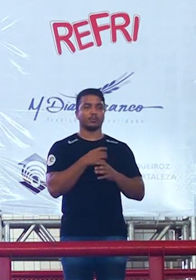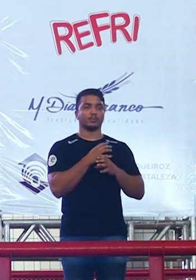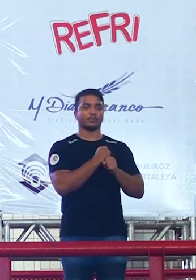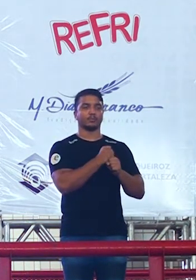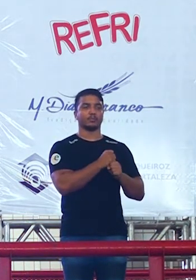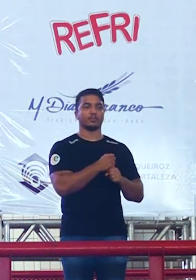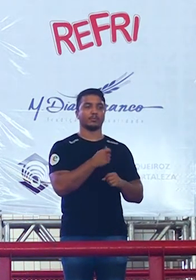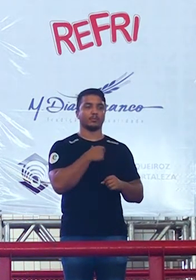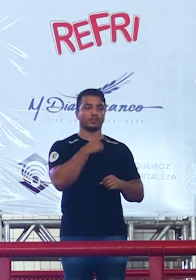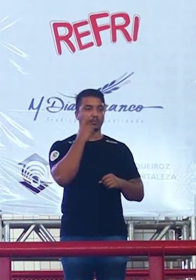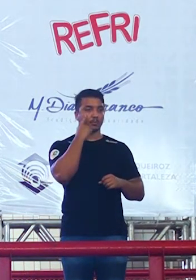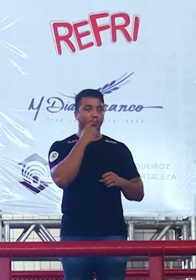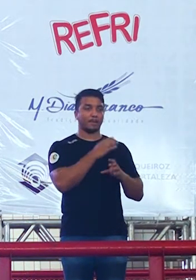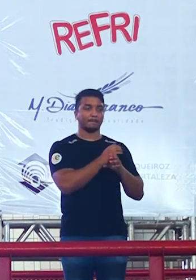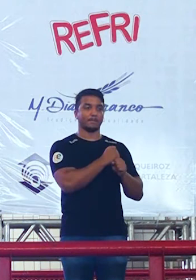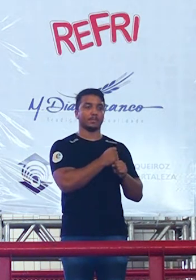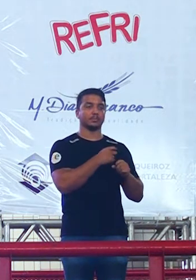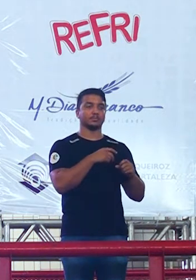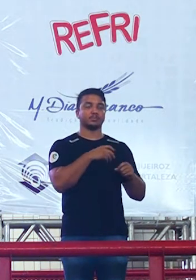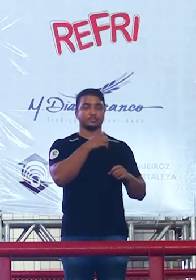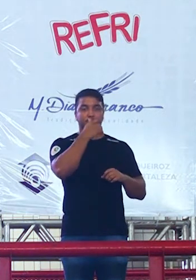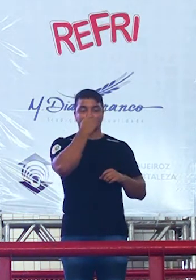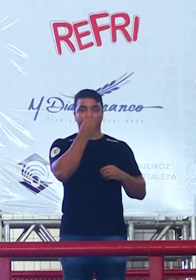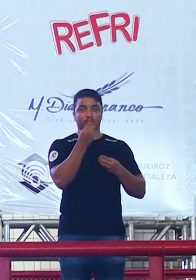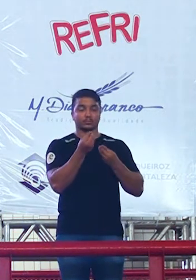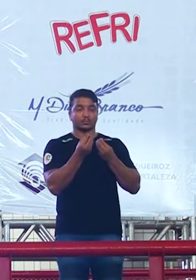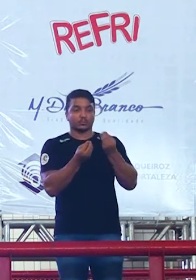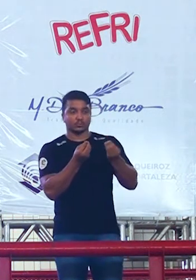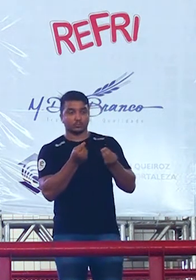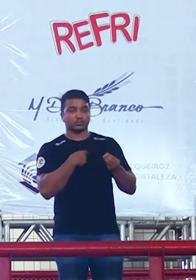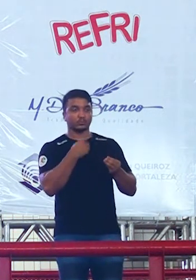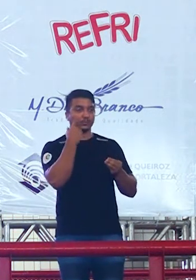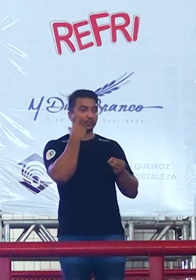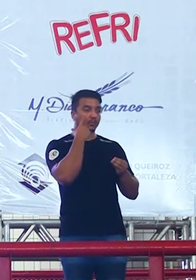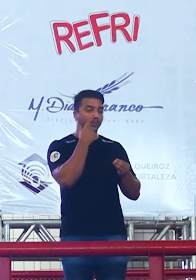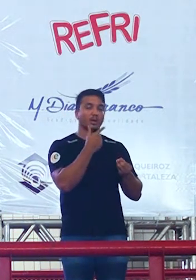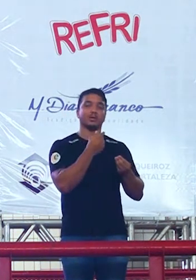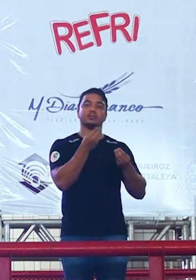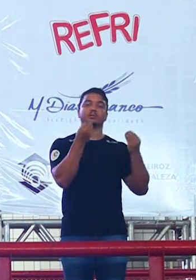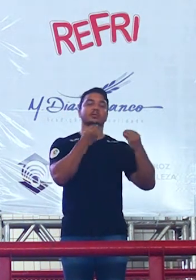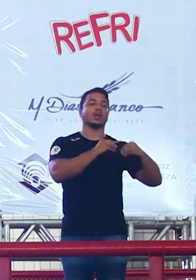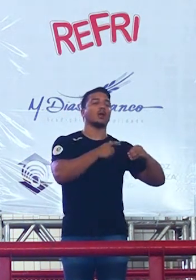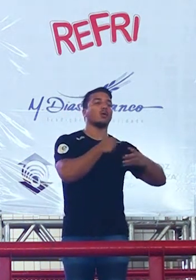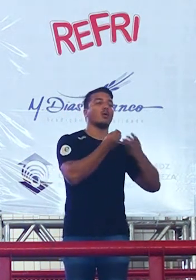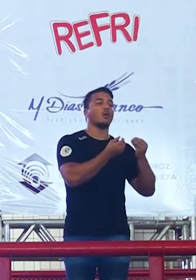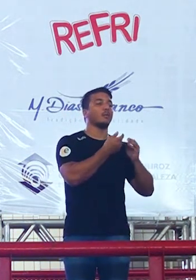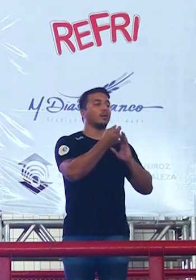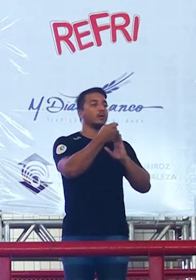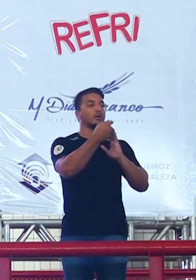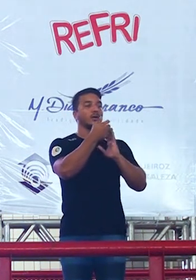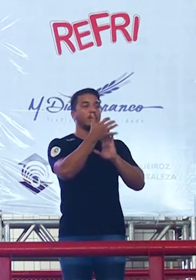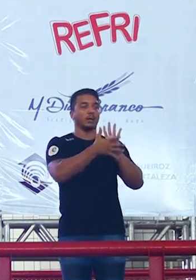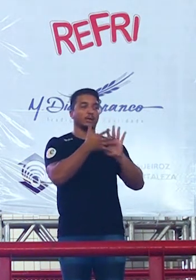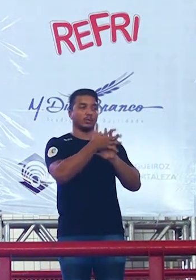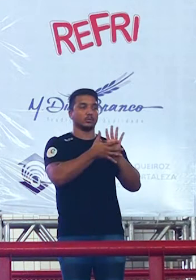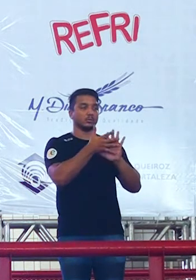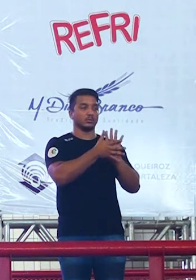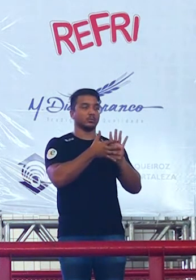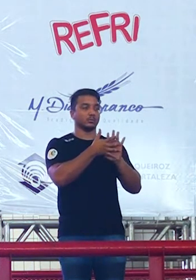competência 2 foi a competência 3 que aí a gente pode trabalhar em cima dessa competência que você foi mais fraquinho e